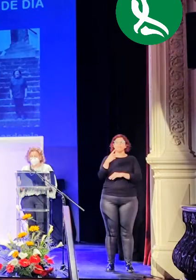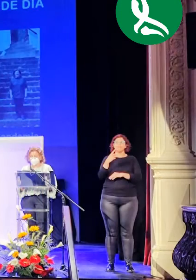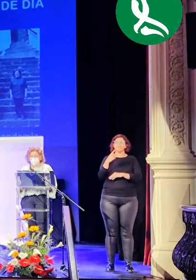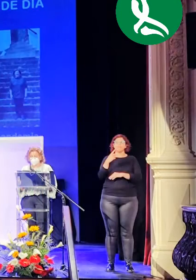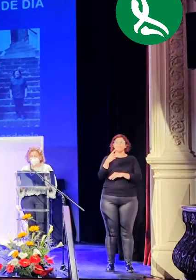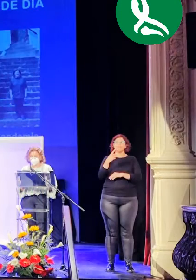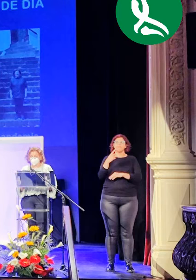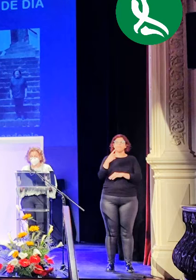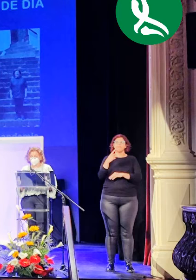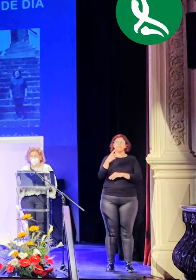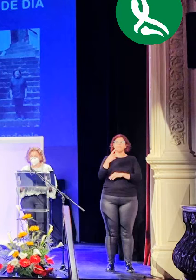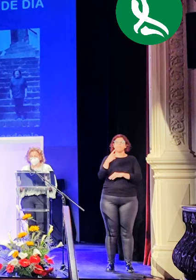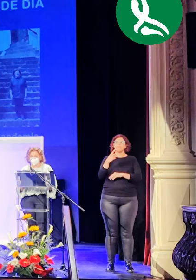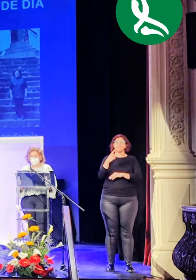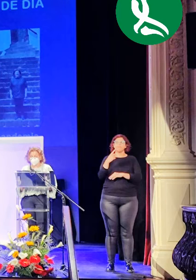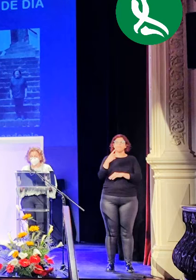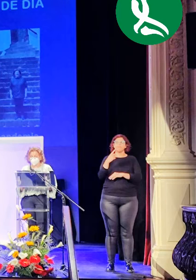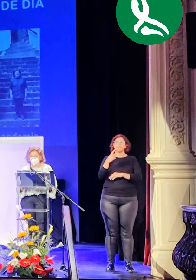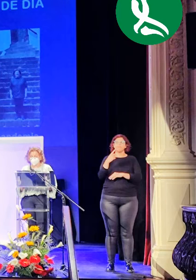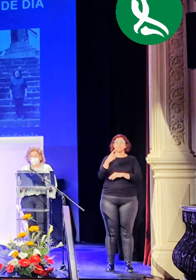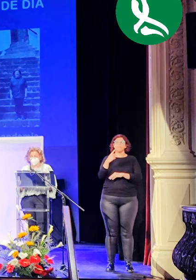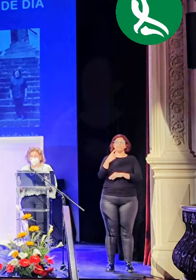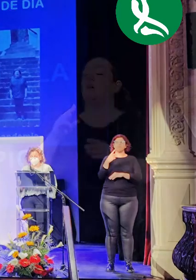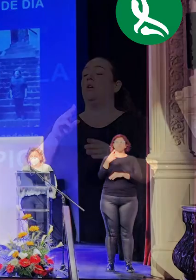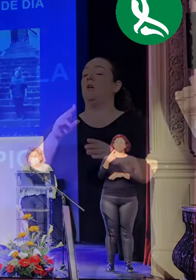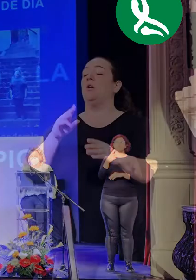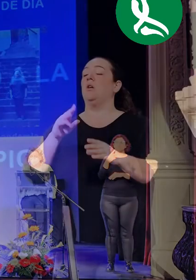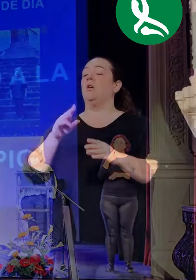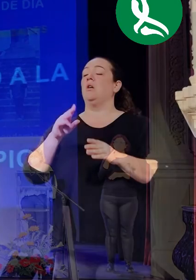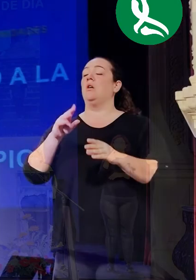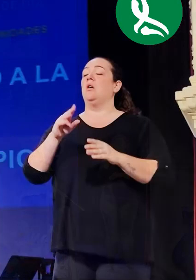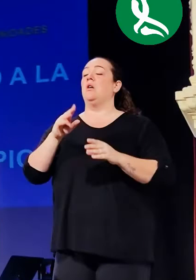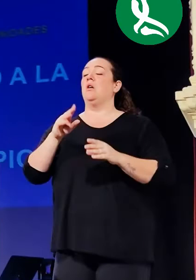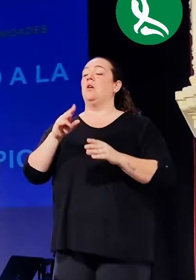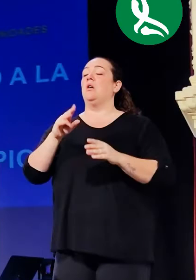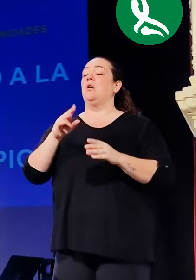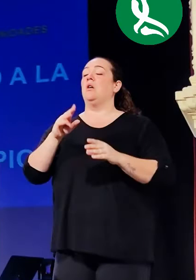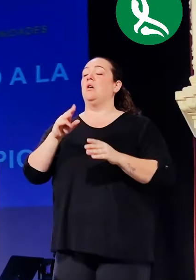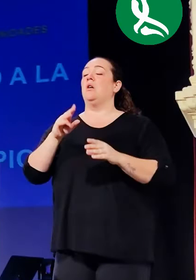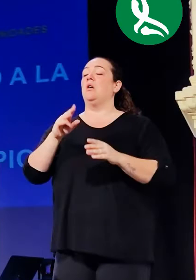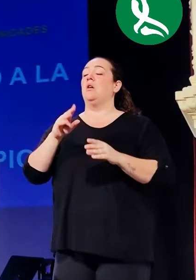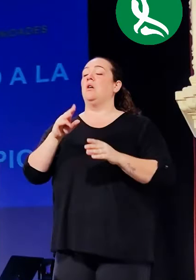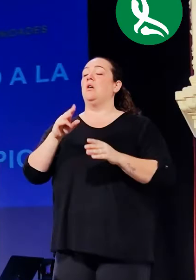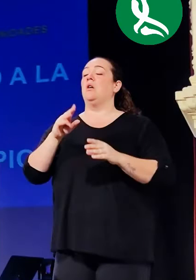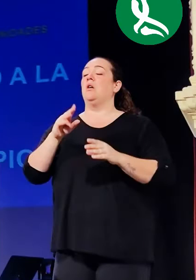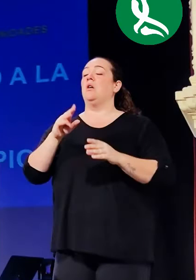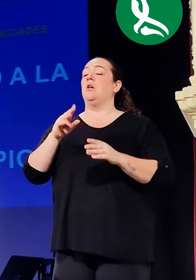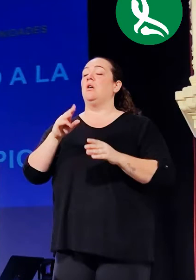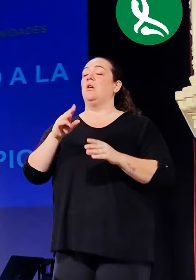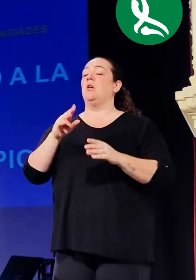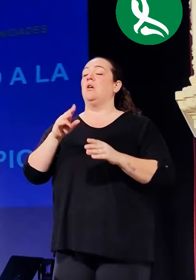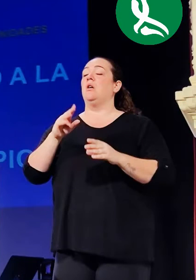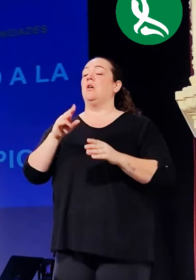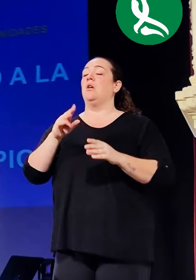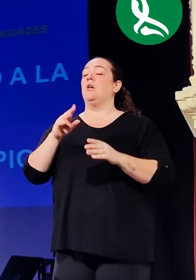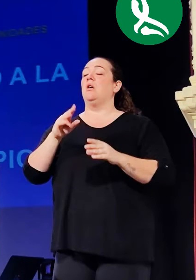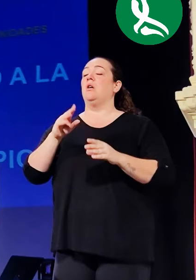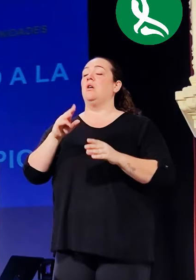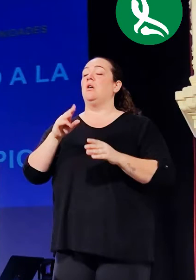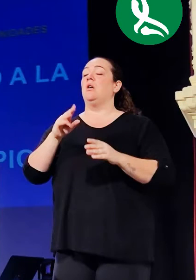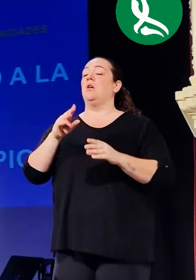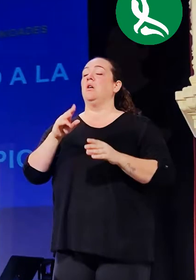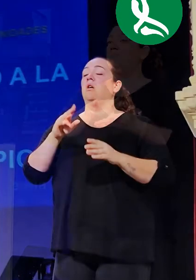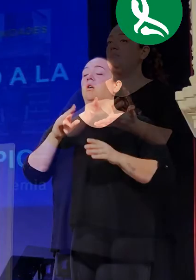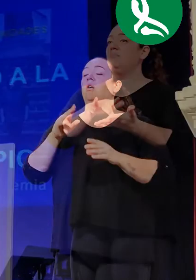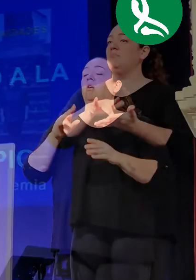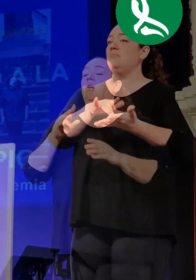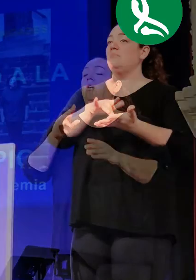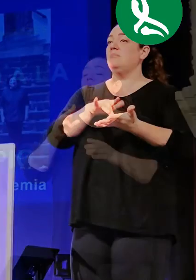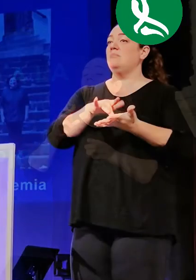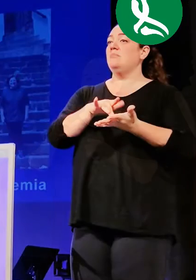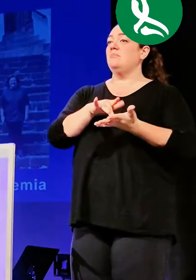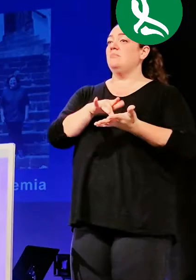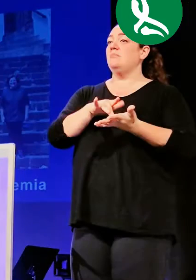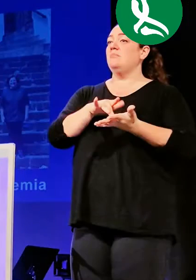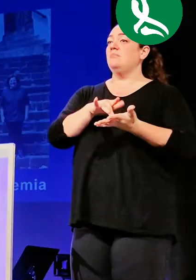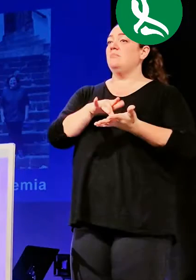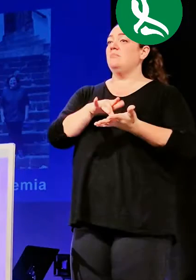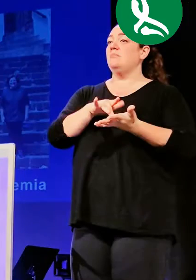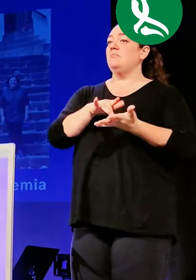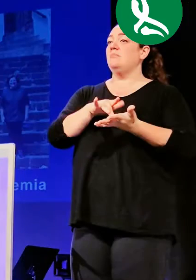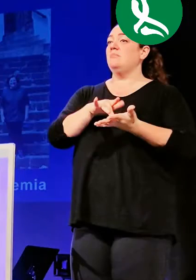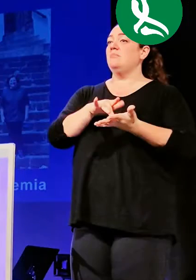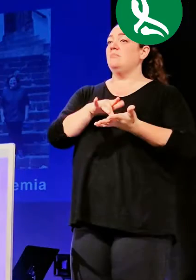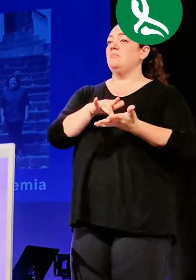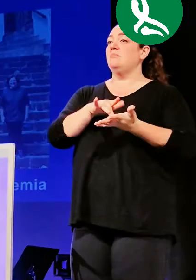sin hogar que necesitaban de esta ayuda. Estos datos eran fruto de un trabajo de detección previa